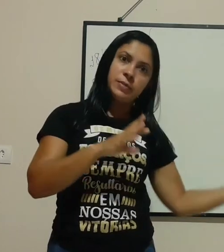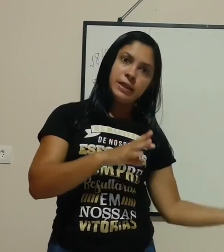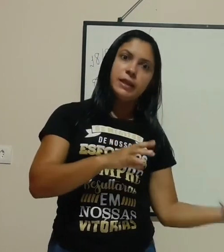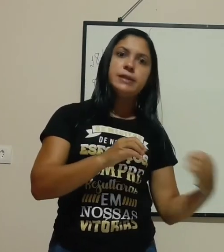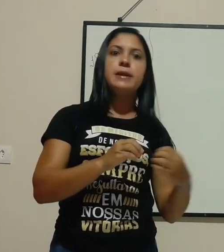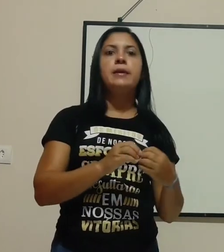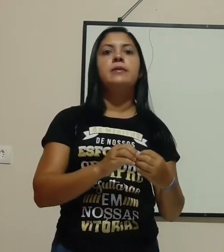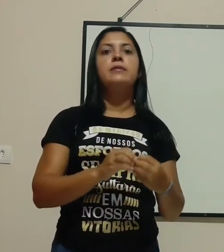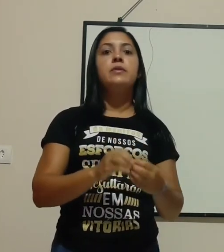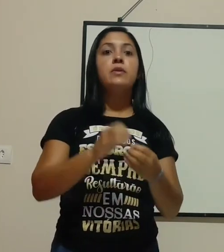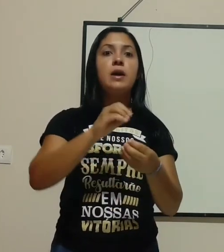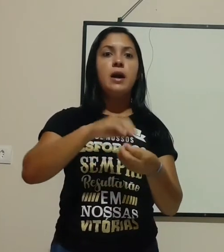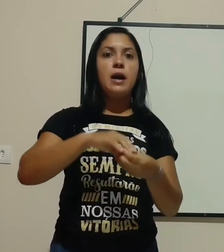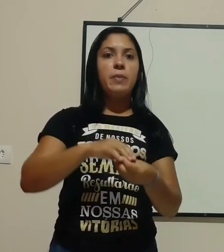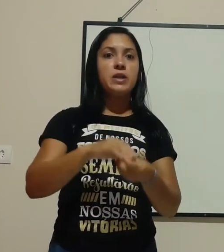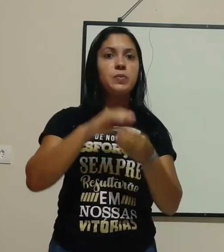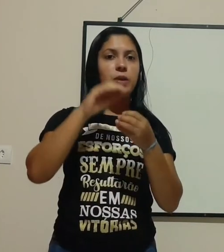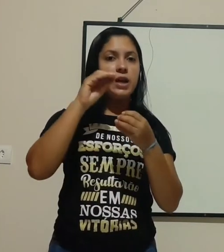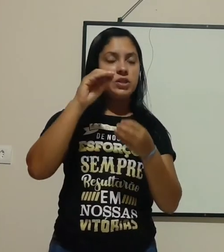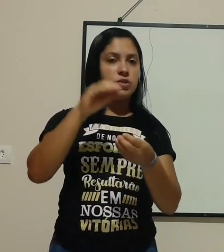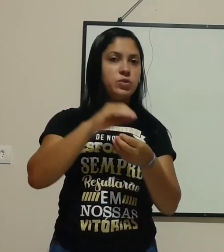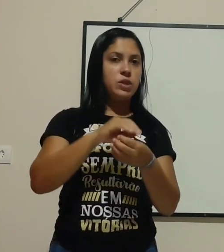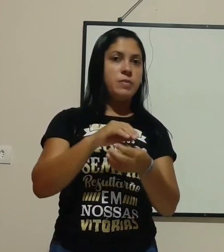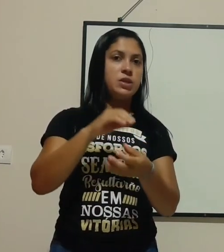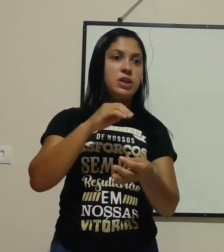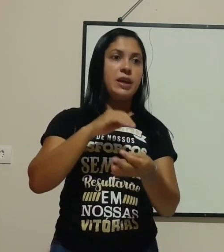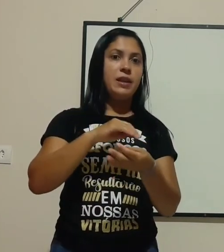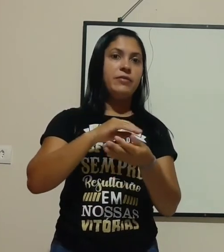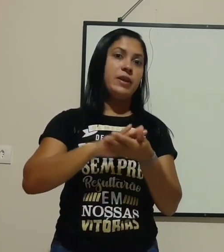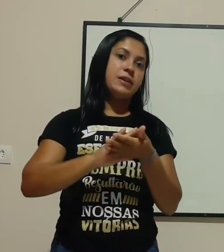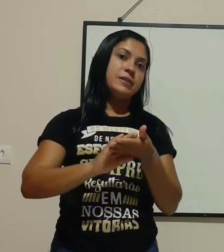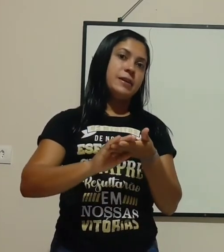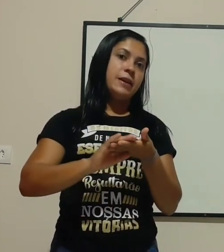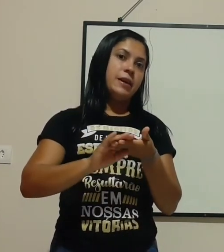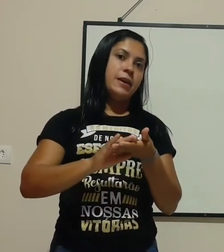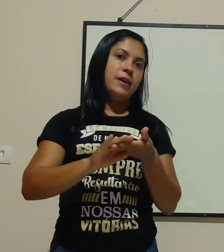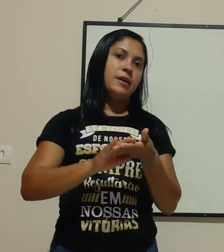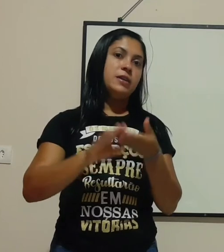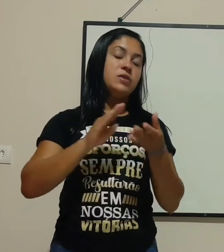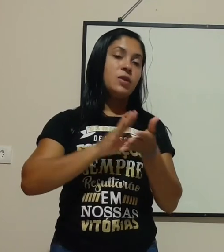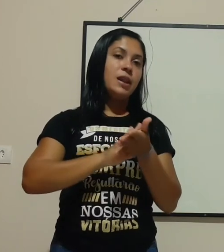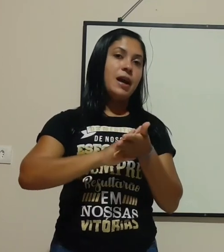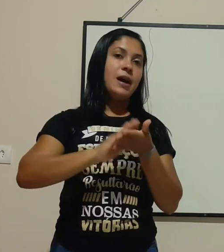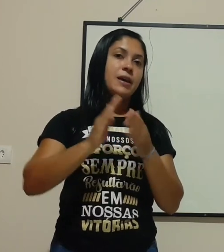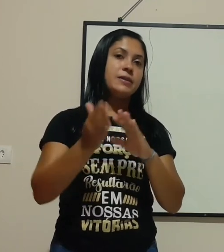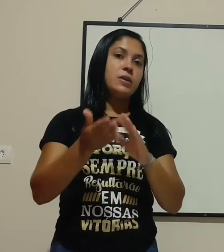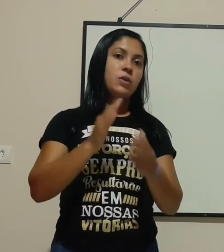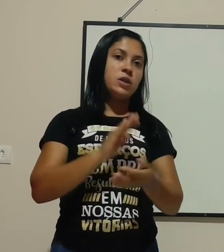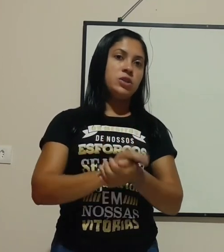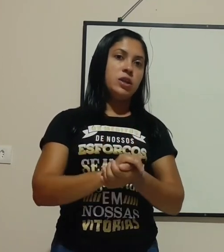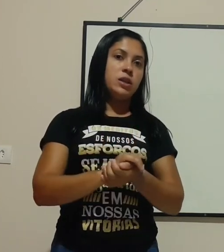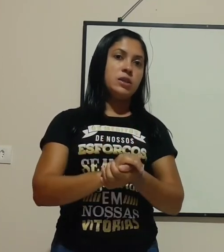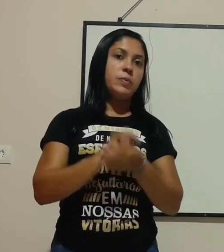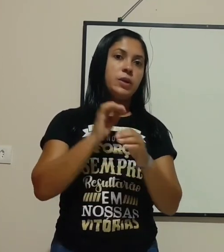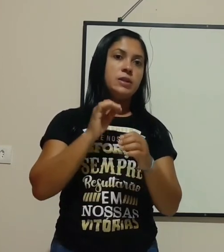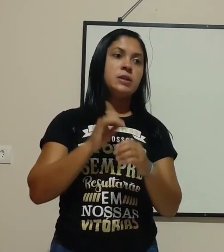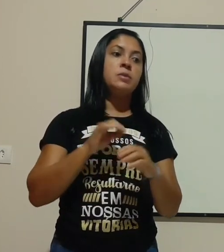metalizada. A parte plástica, justamente, ela faz isolar essa corrente elétrica. Por exemplo,